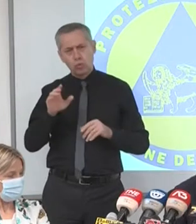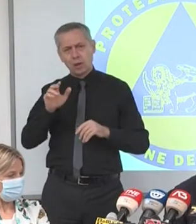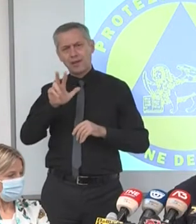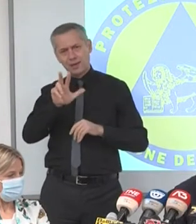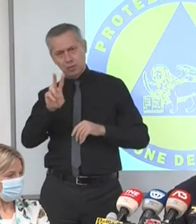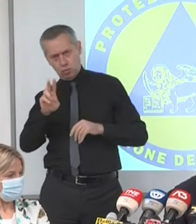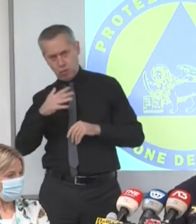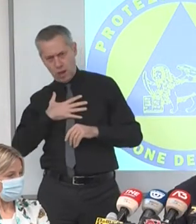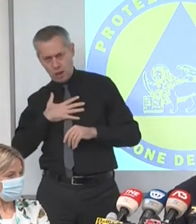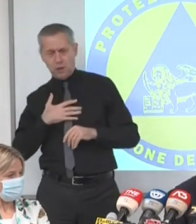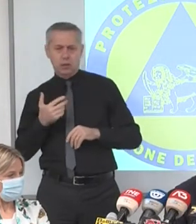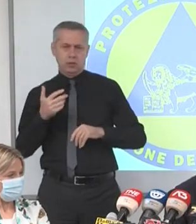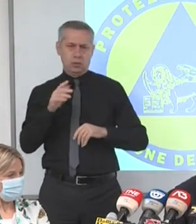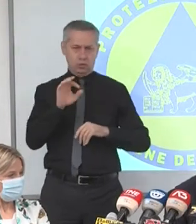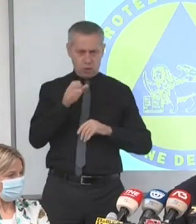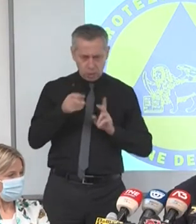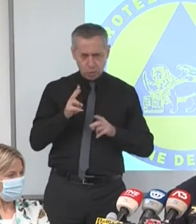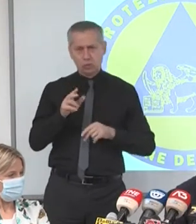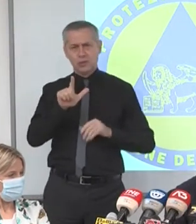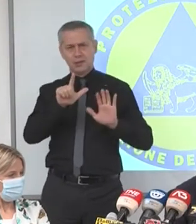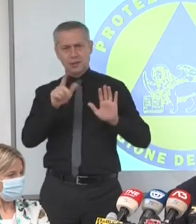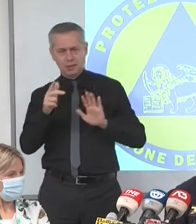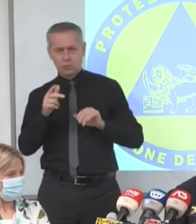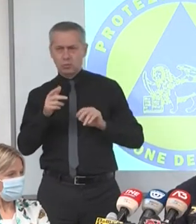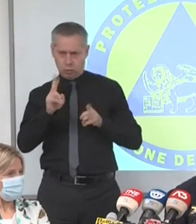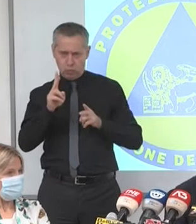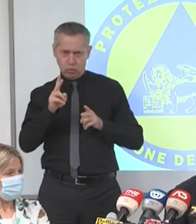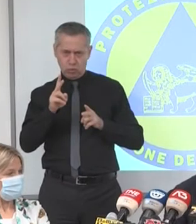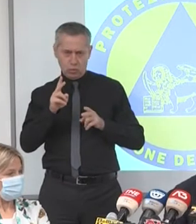57enne e un 71enne, tutti e tre non vaccinati.